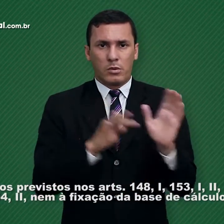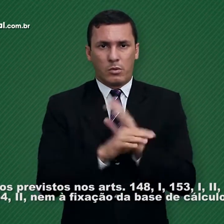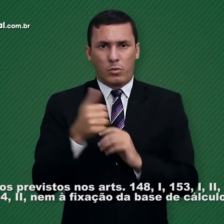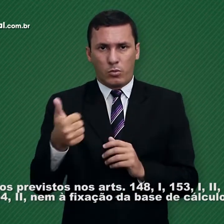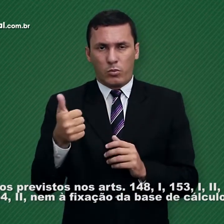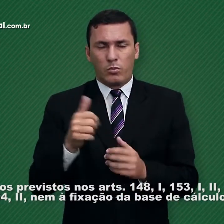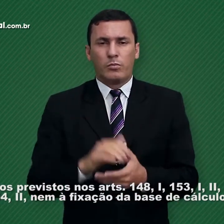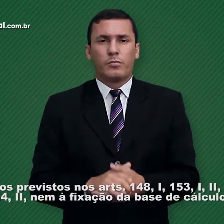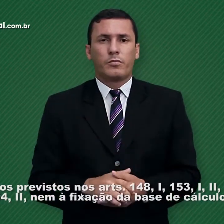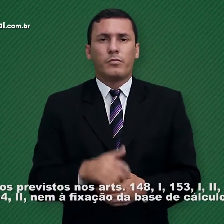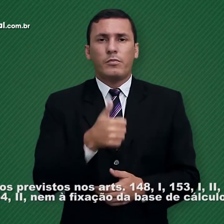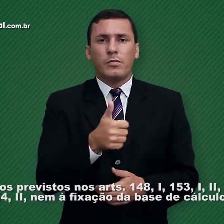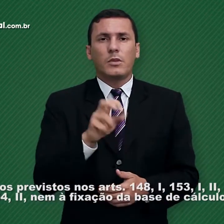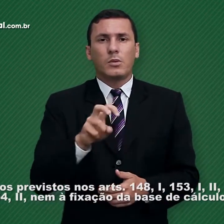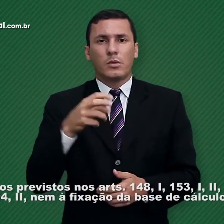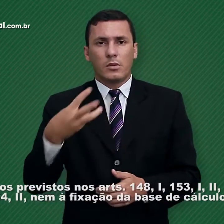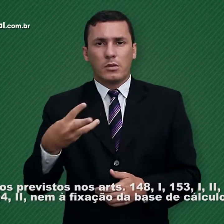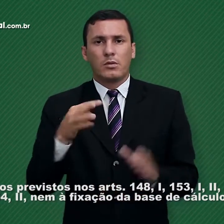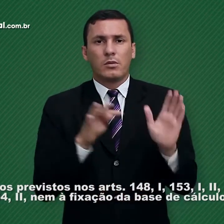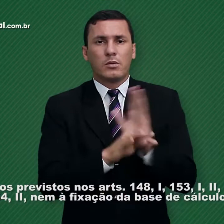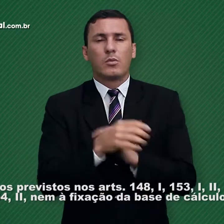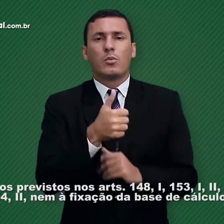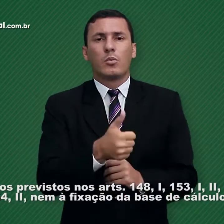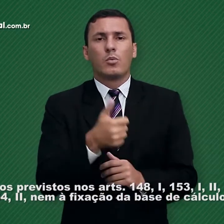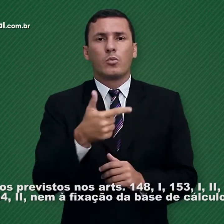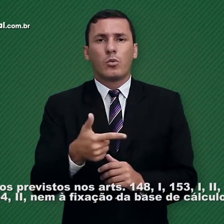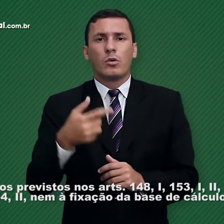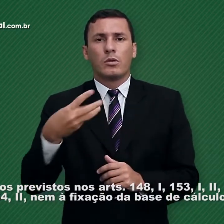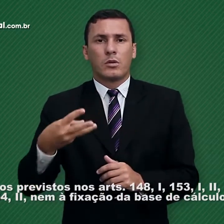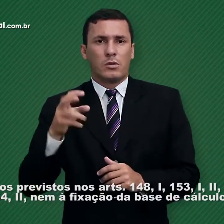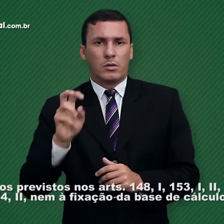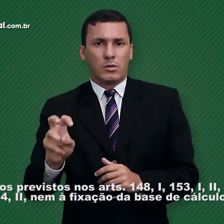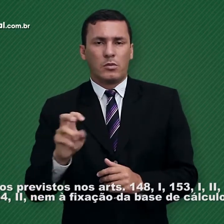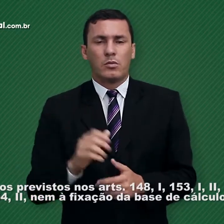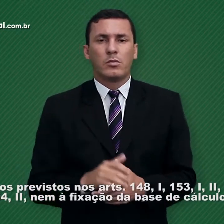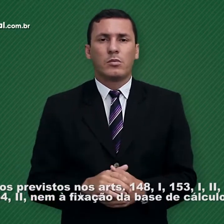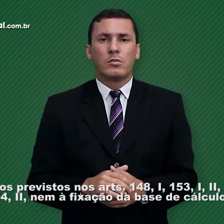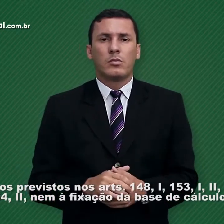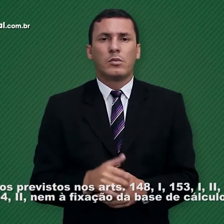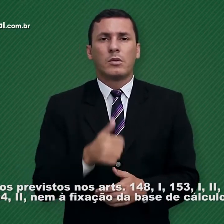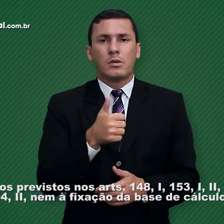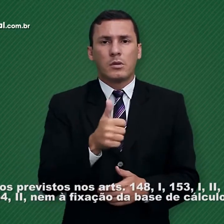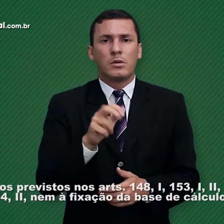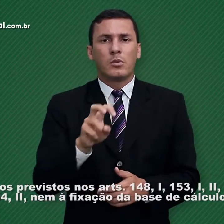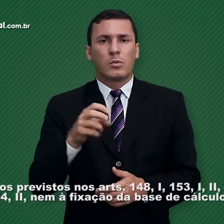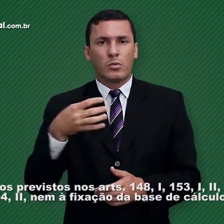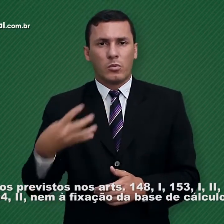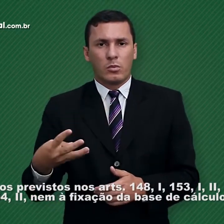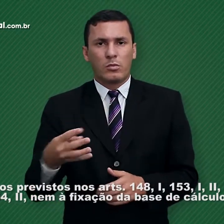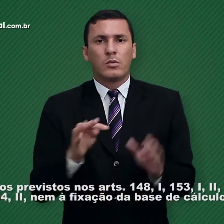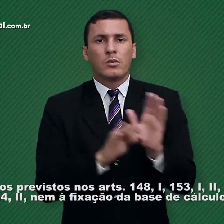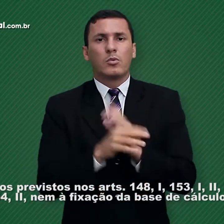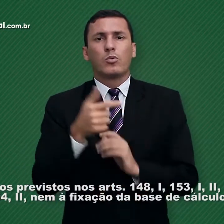148, inciso 1, 153, incisos 1, 2, 3 e 5 e